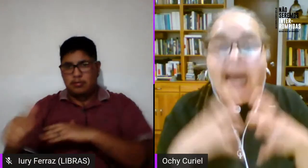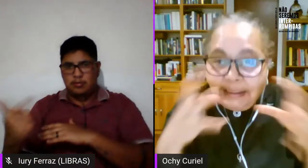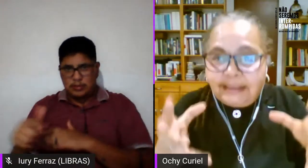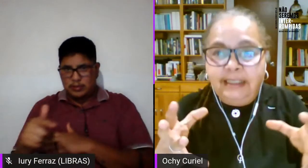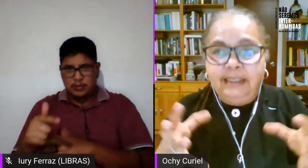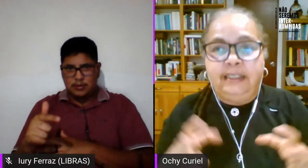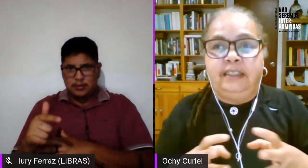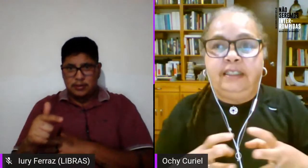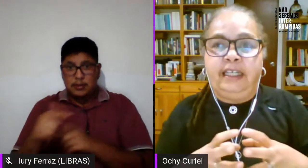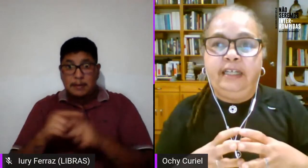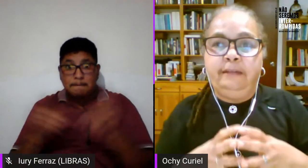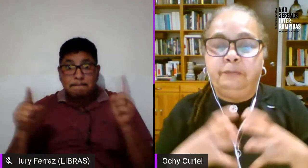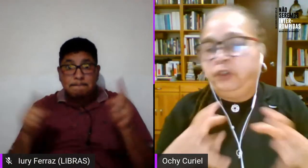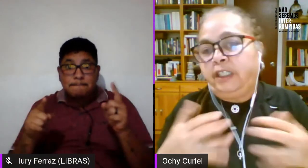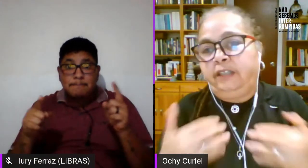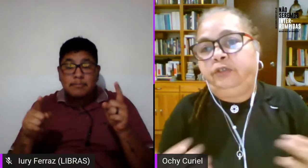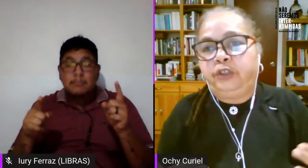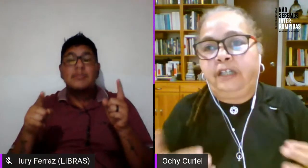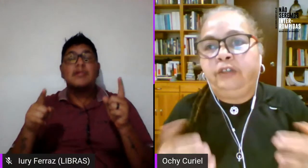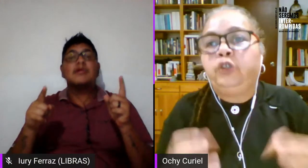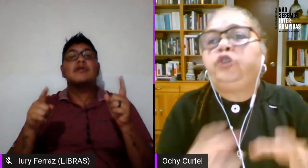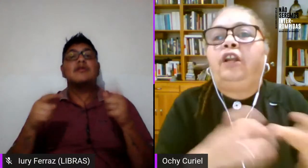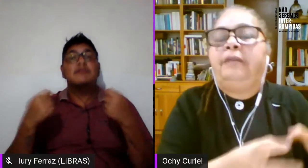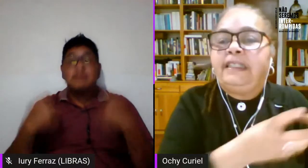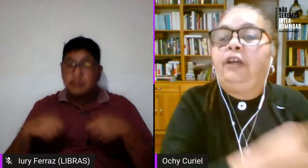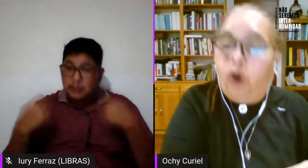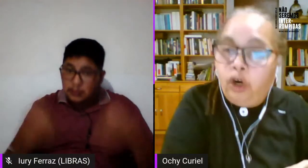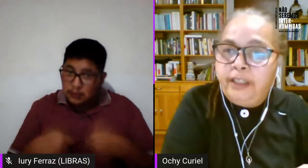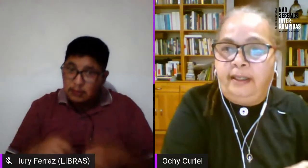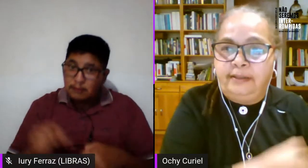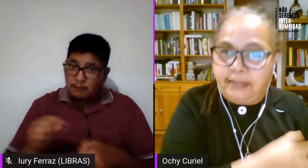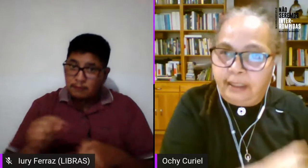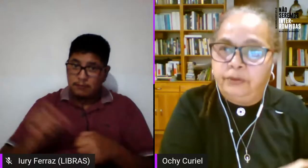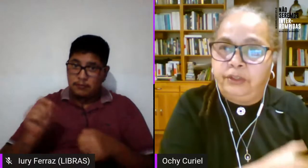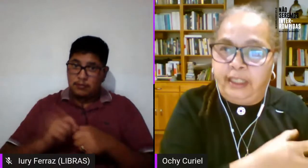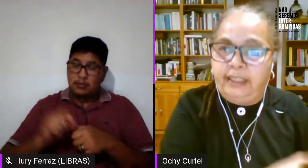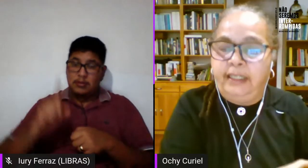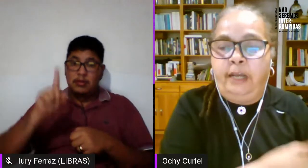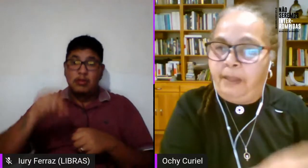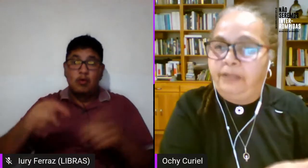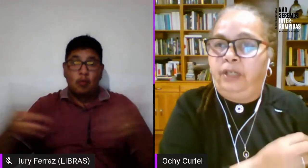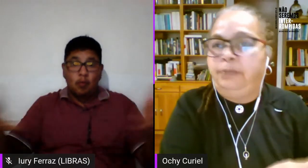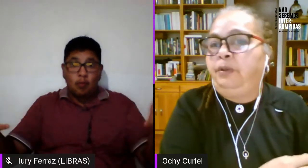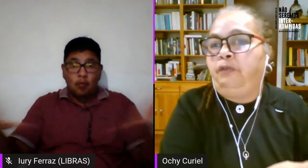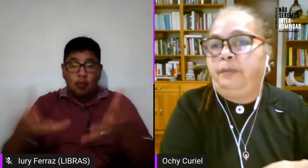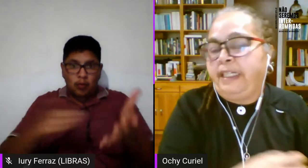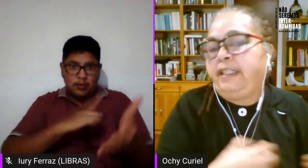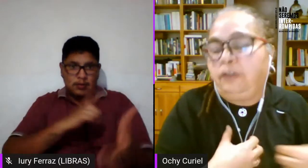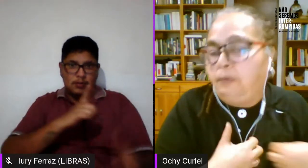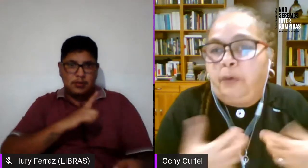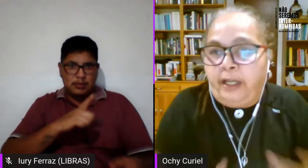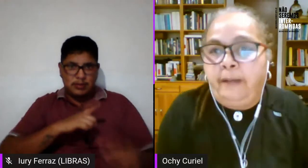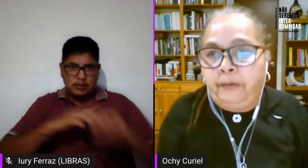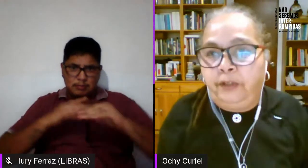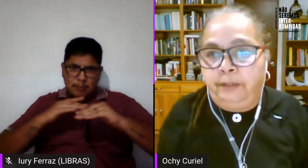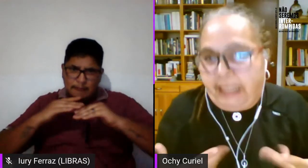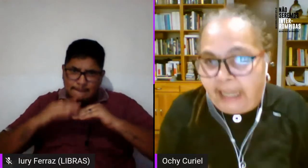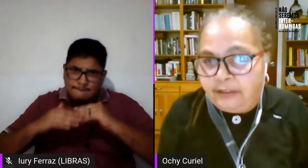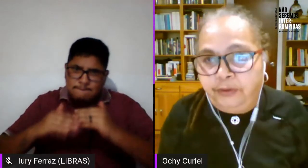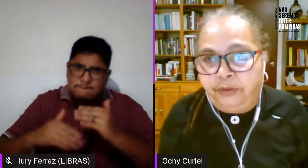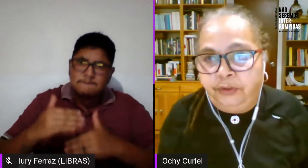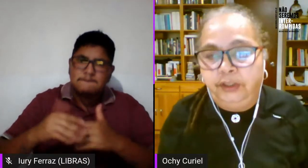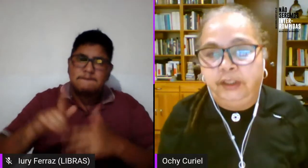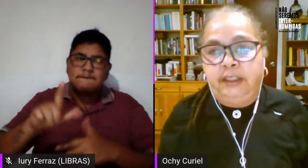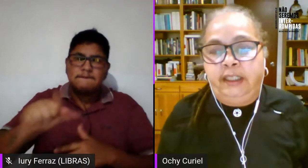hace que muchas de nosotras no solamente hoy estemos en espacios lésbicos feministas como por ejemplo